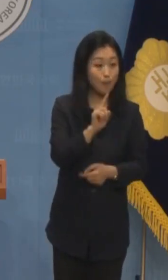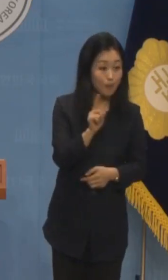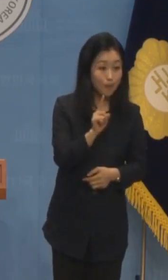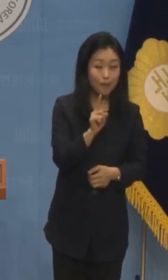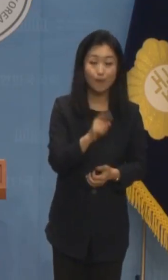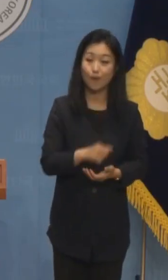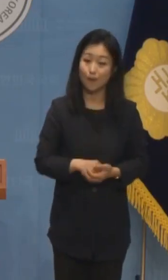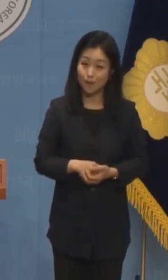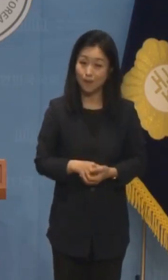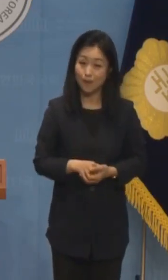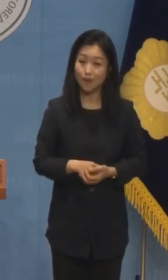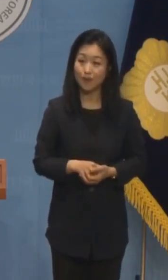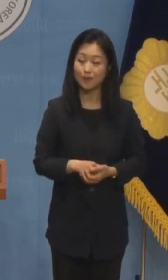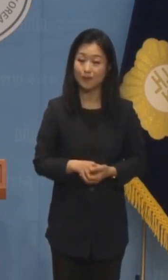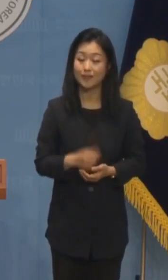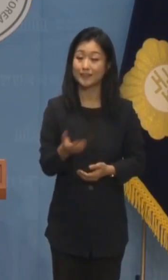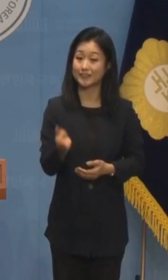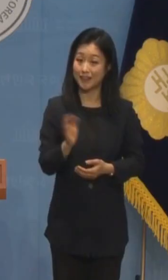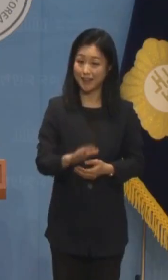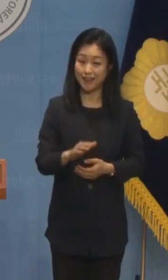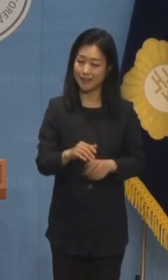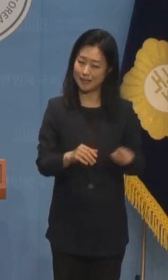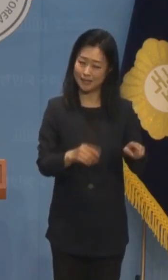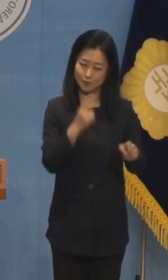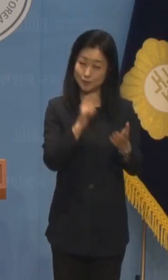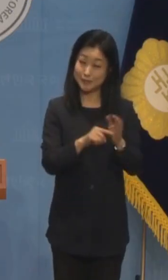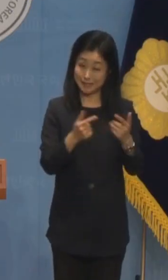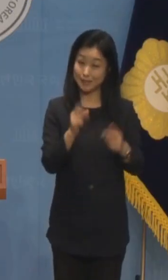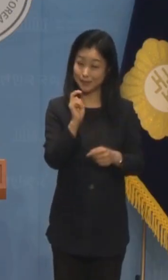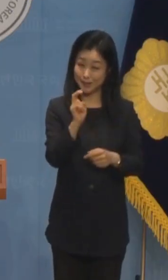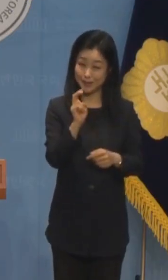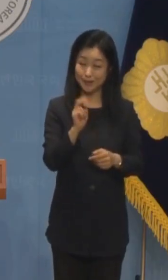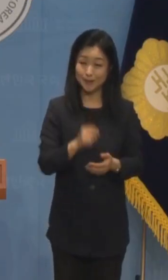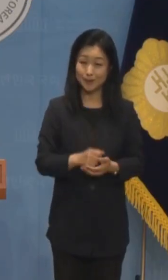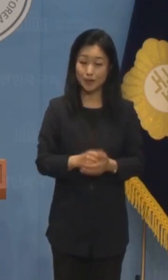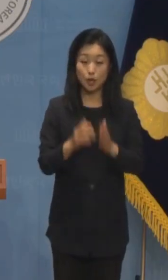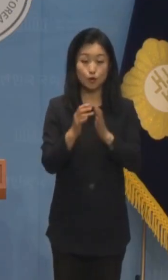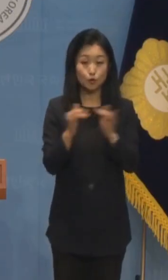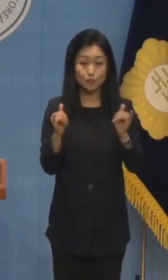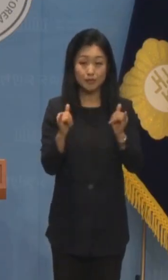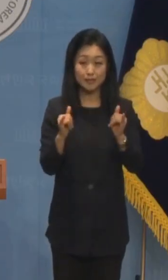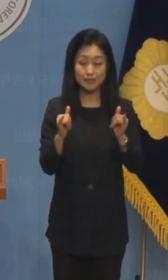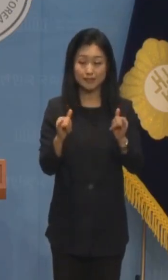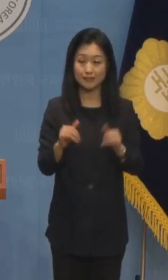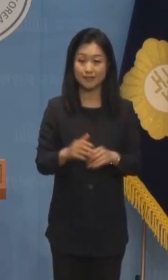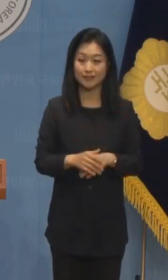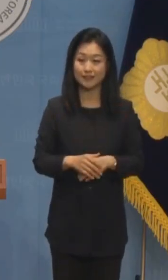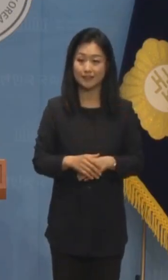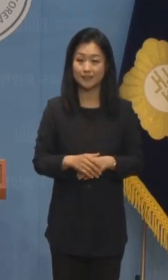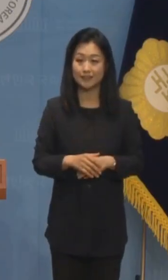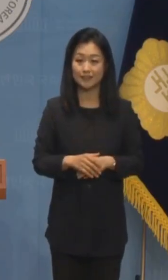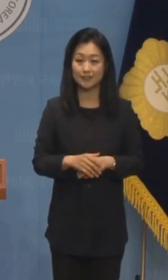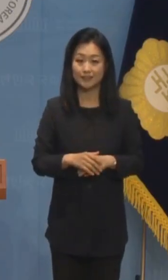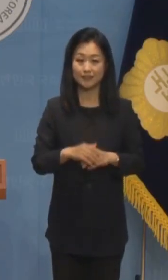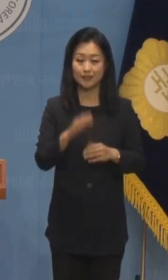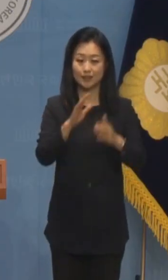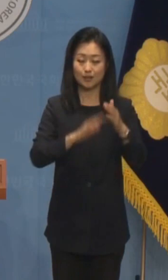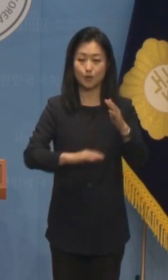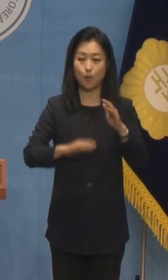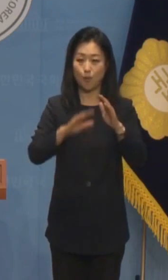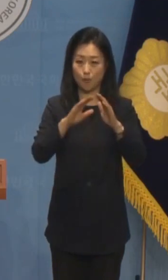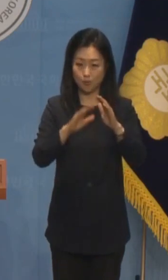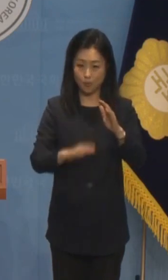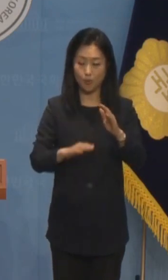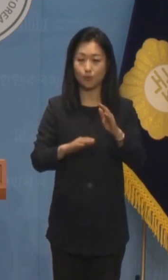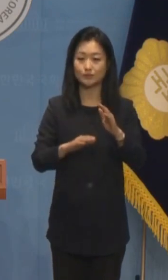그런데 아마 쉽지 않을 겁니다. 국민들은 이제 독립적이고 공정한 수사를 하지